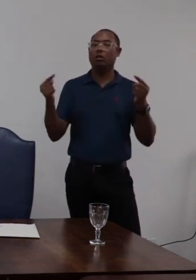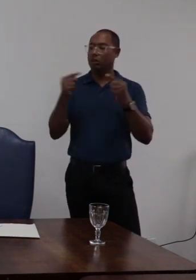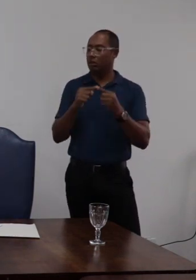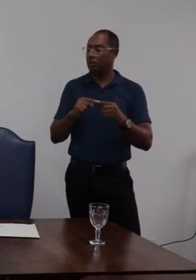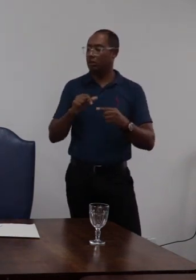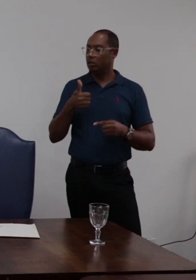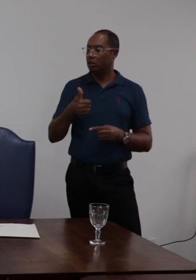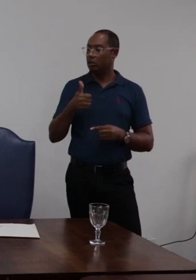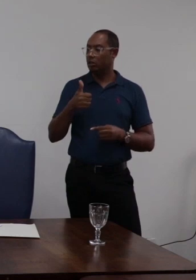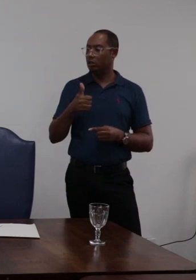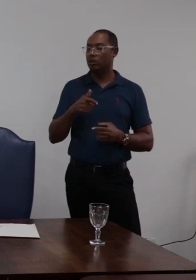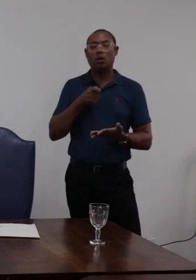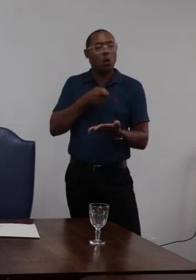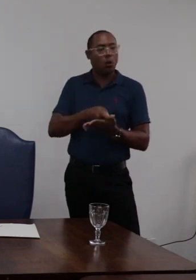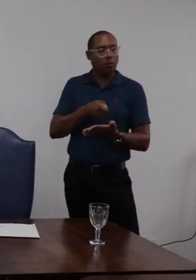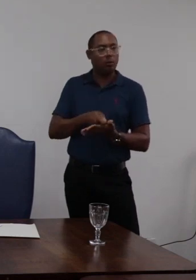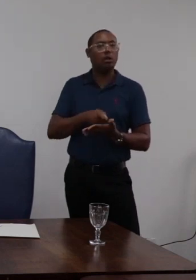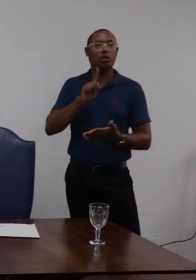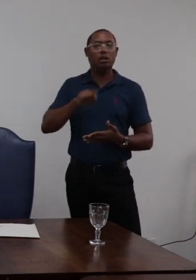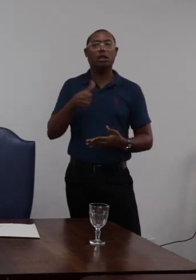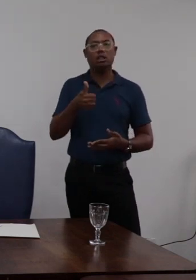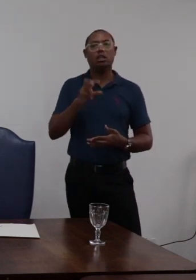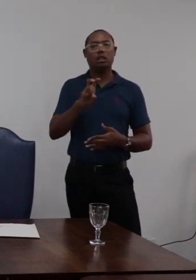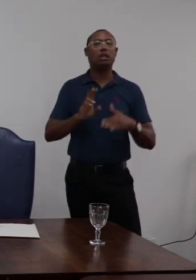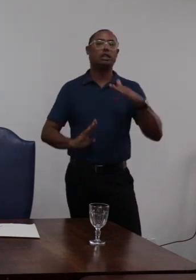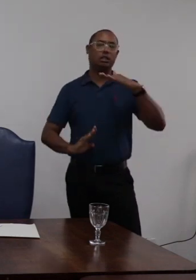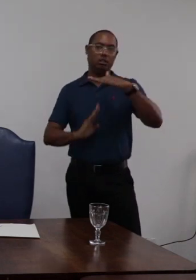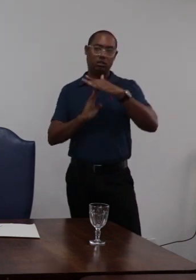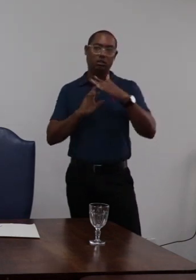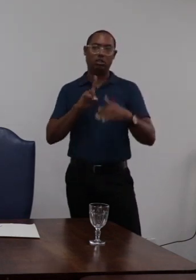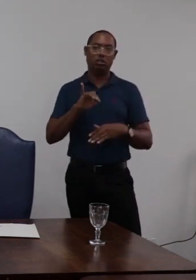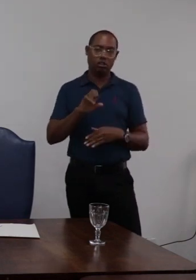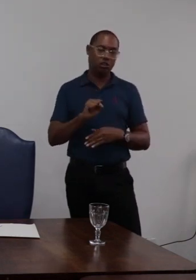de uma penalidade que é a penalidade